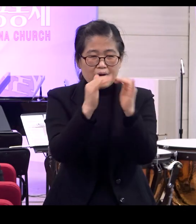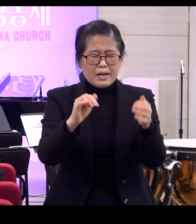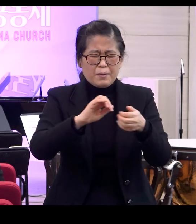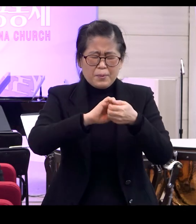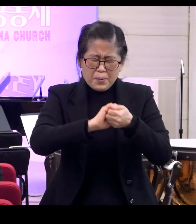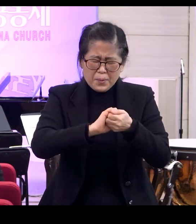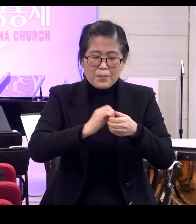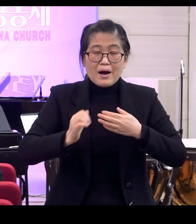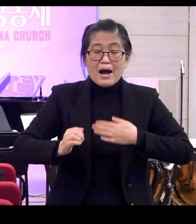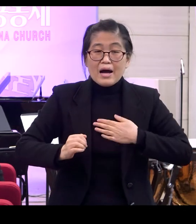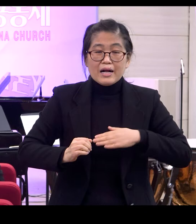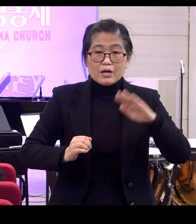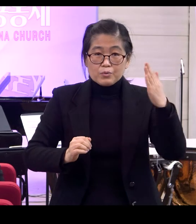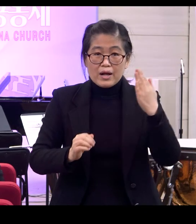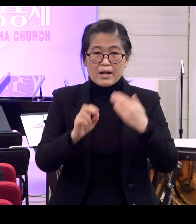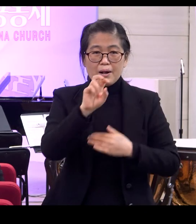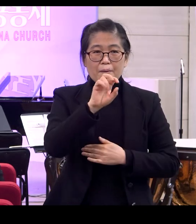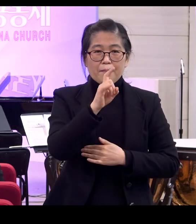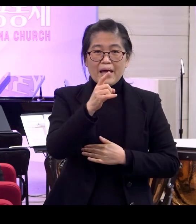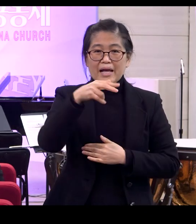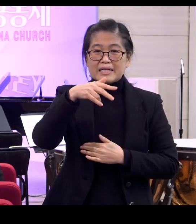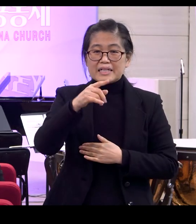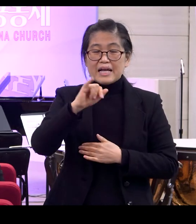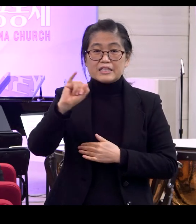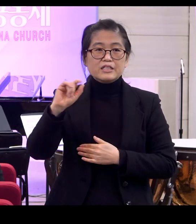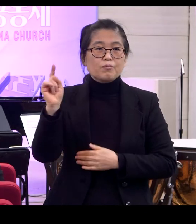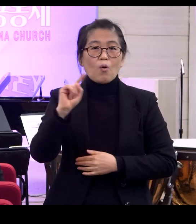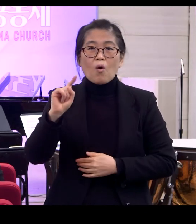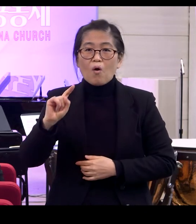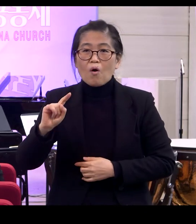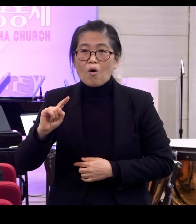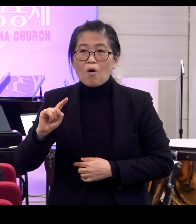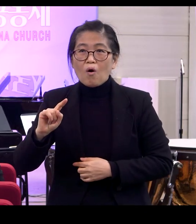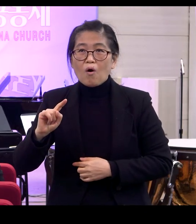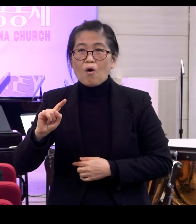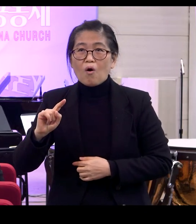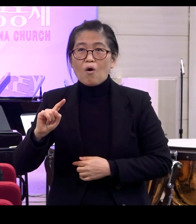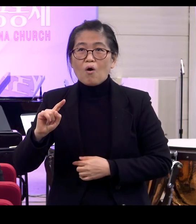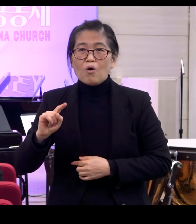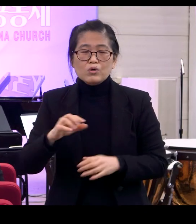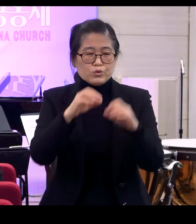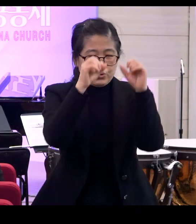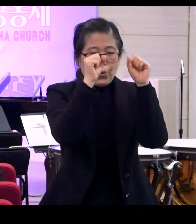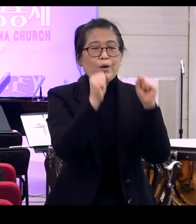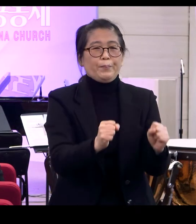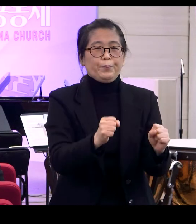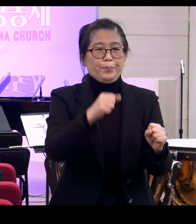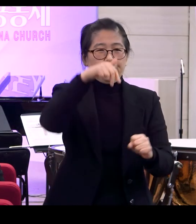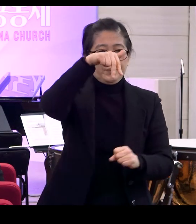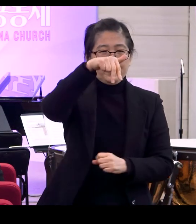정말 중요한 메시지 그 한 가지가 뭡니까? 뭘 말하고 있습니까? 예 그것은 바로 존엄성을 말하고 있죠